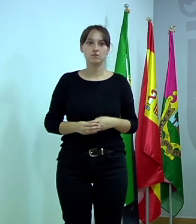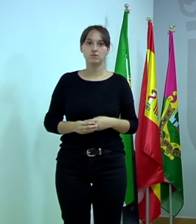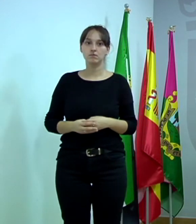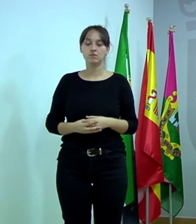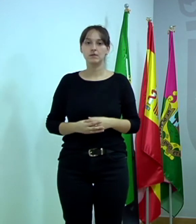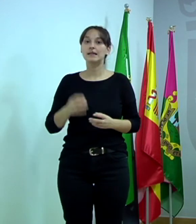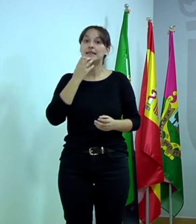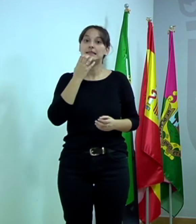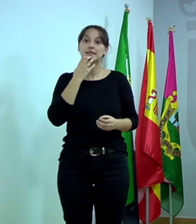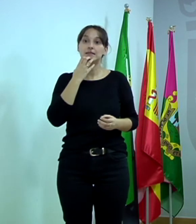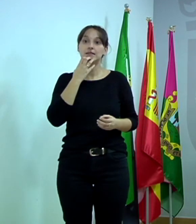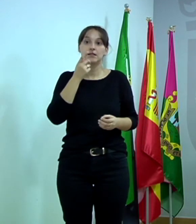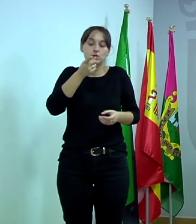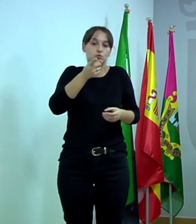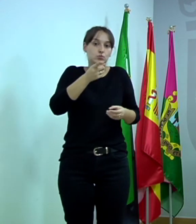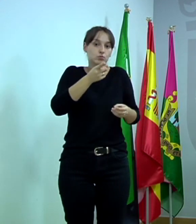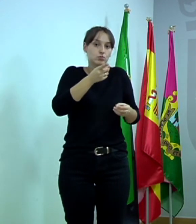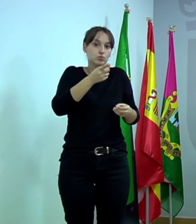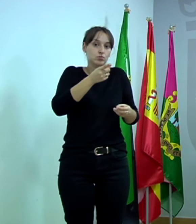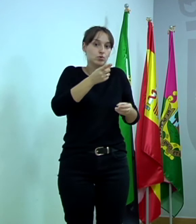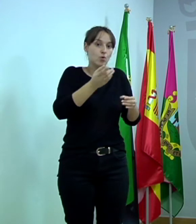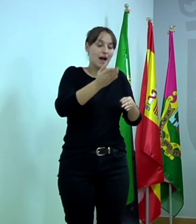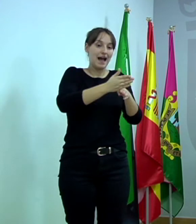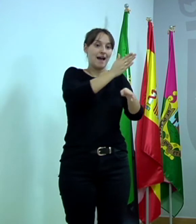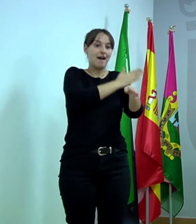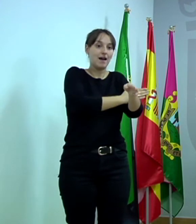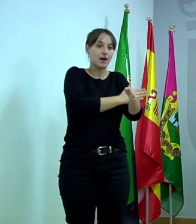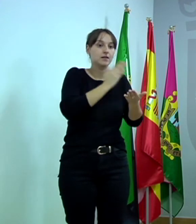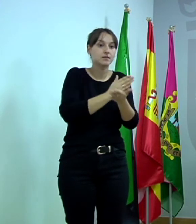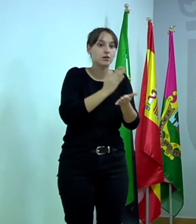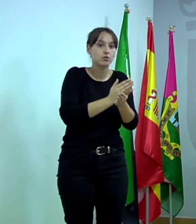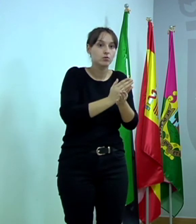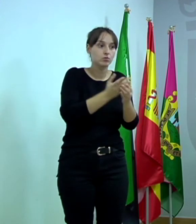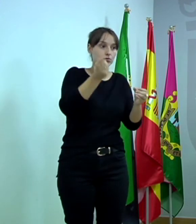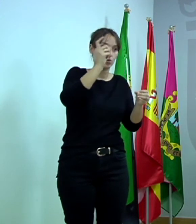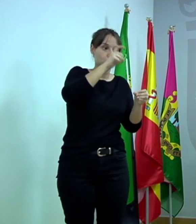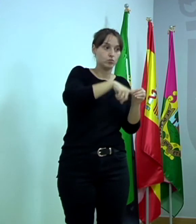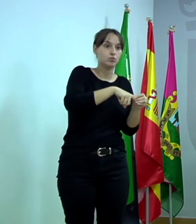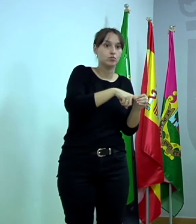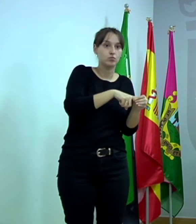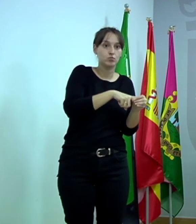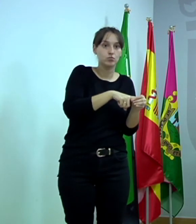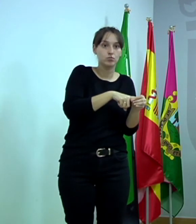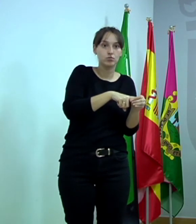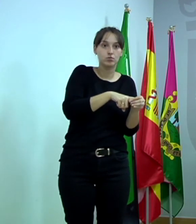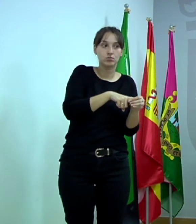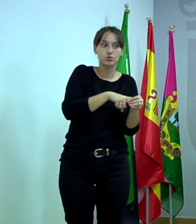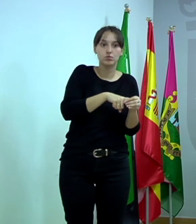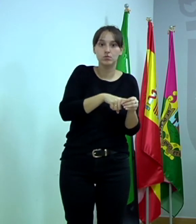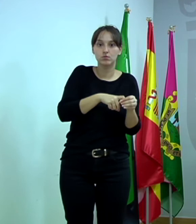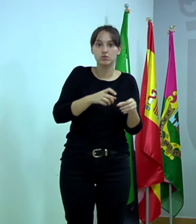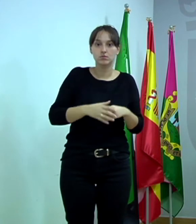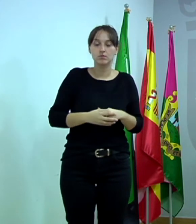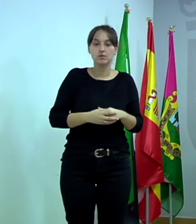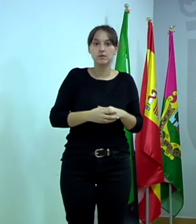Si tú no estás inscrito en ese curso, evidentemente no puedes entrar. ¿Y puedo ver yo la información de ese curso para saber si me inscribo o no?